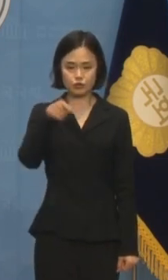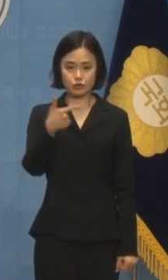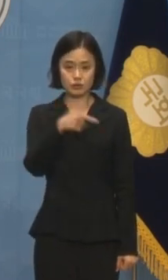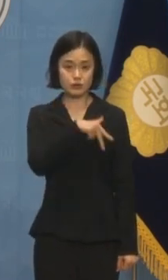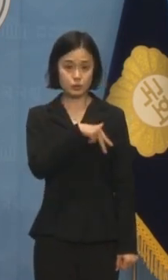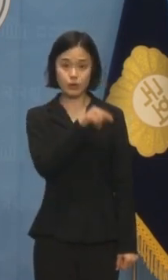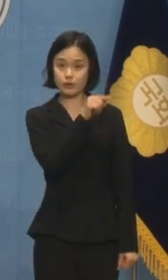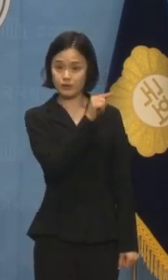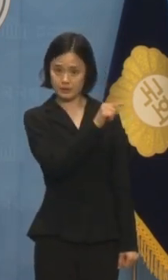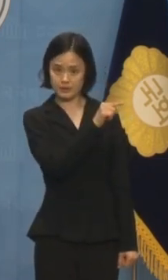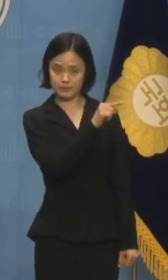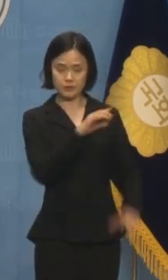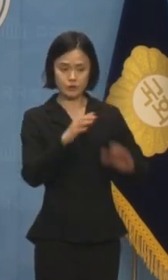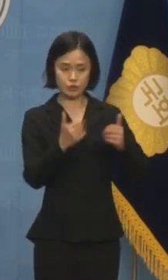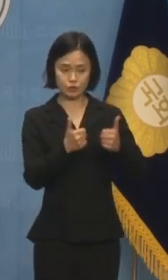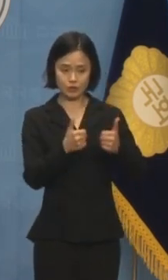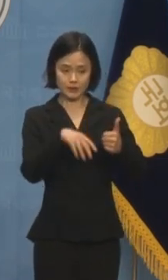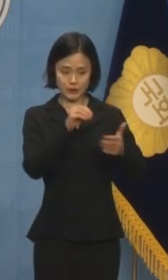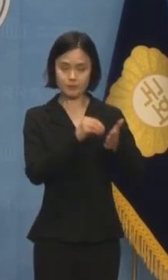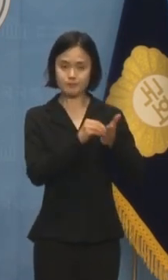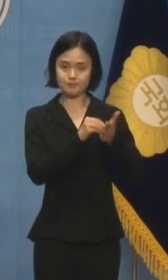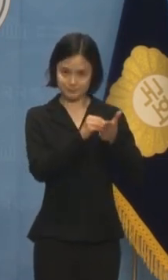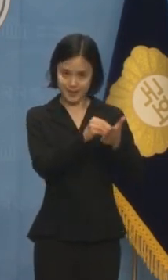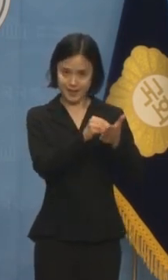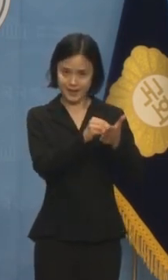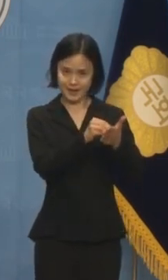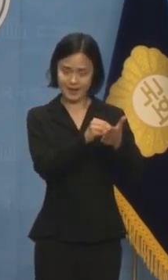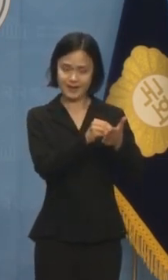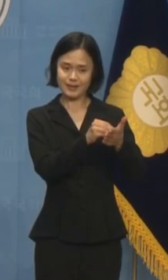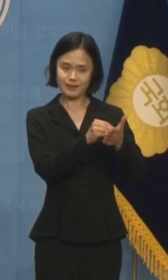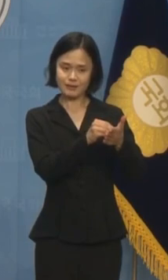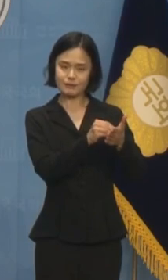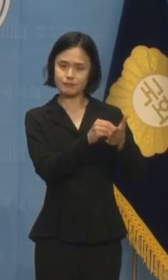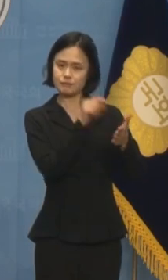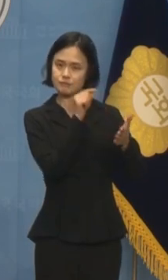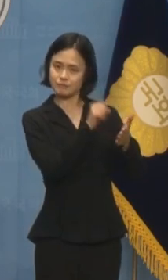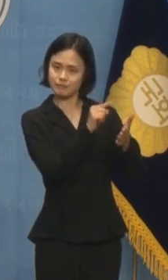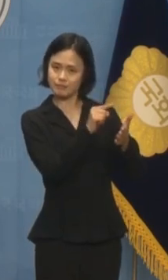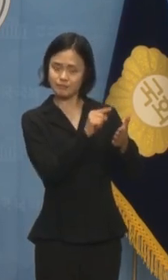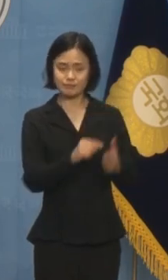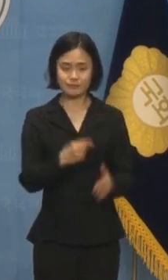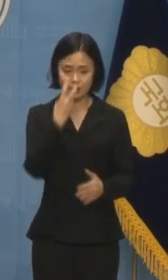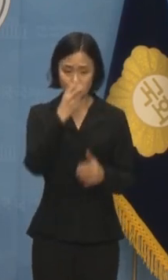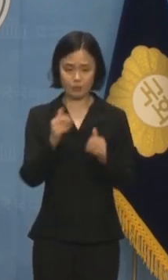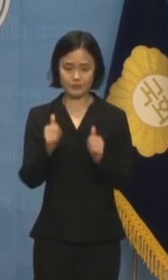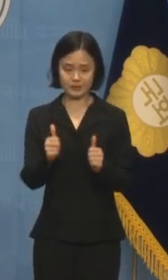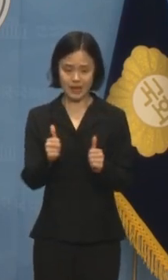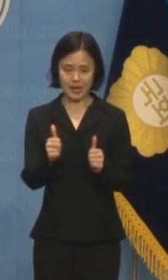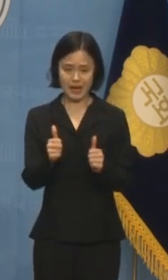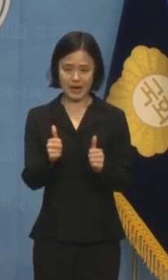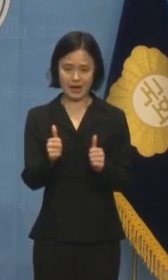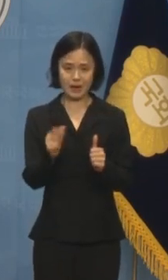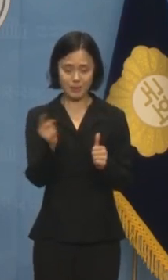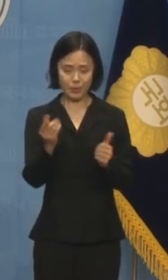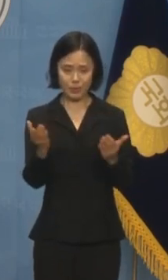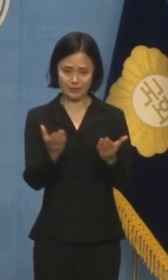국회 첫 입상한 초선 의원의 정치가 검찰의 나팔수 역할이어서는 안 됩니다.